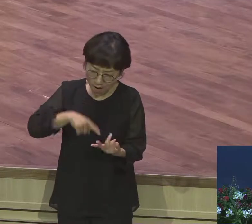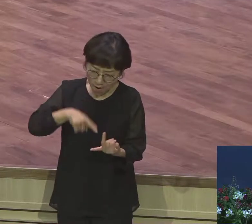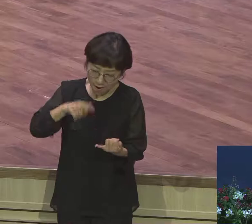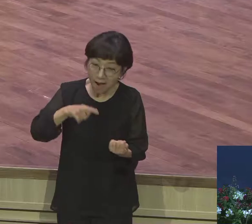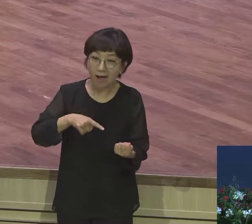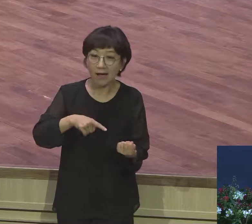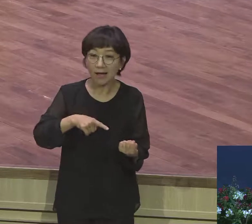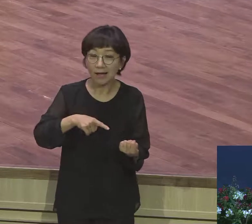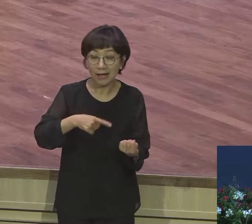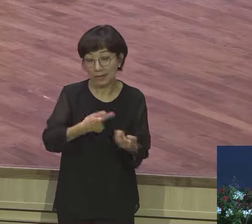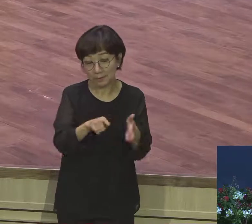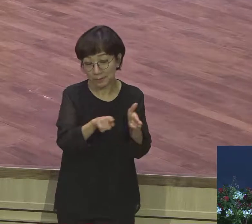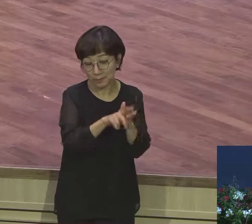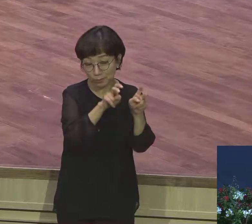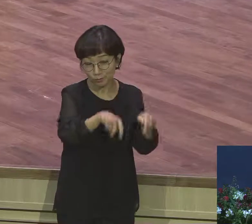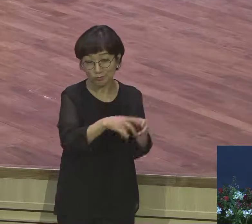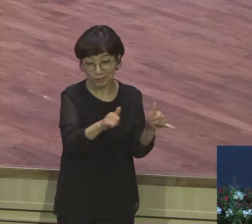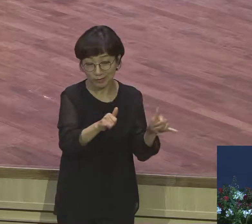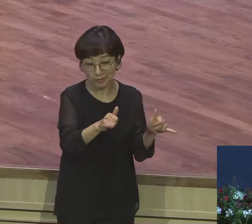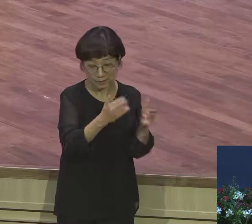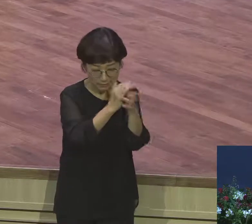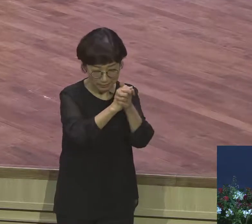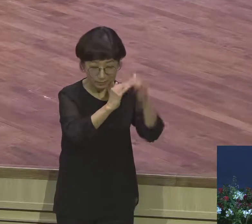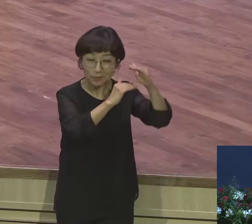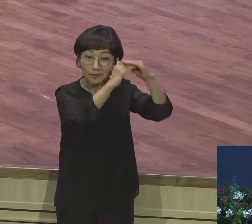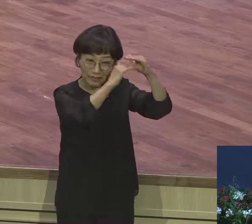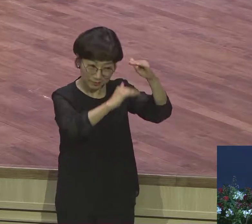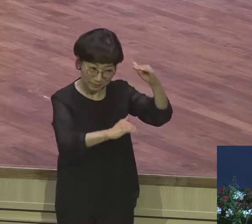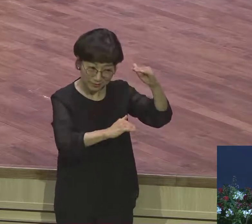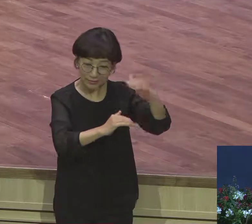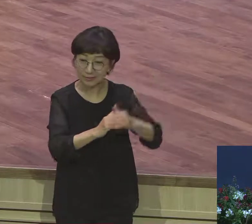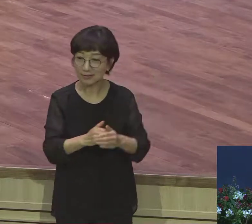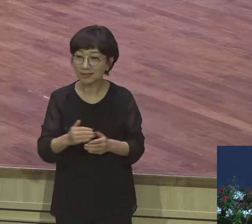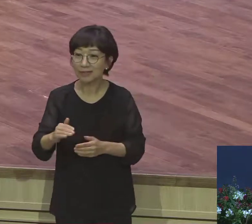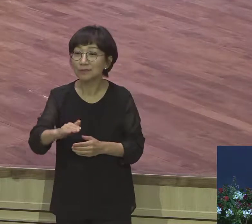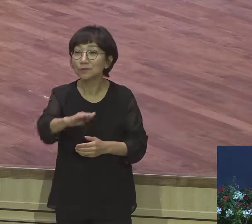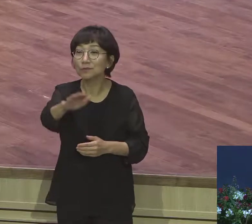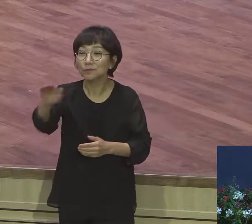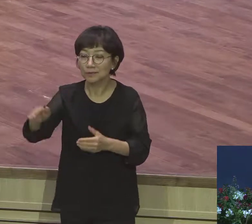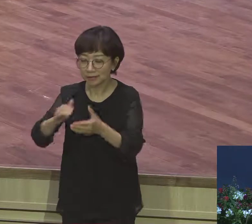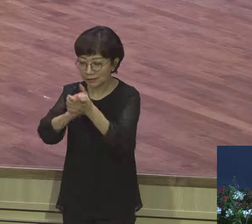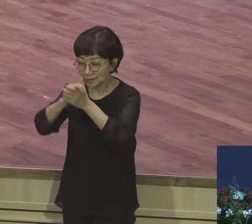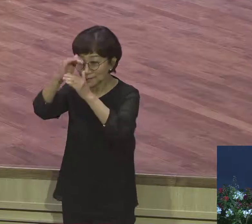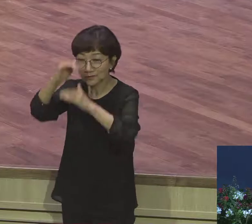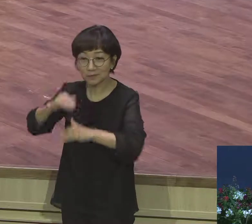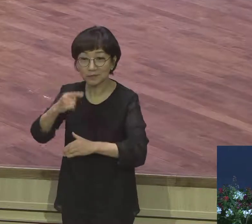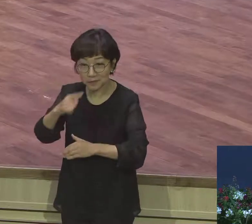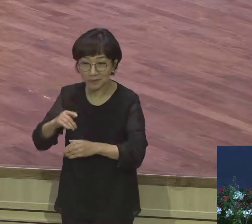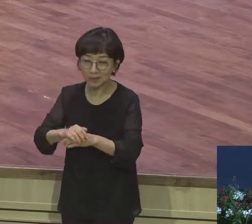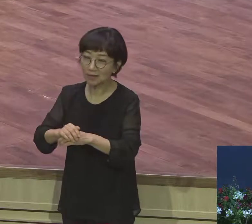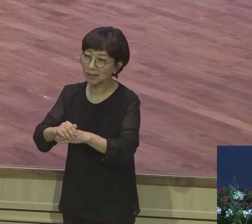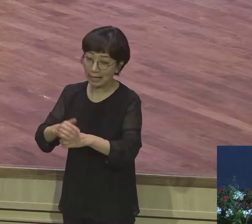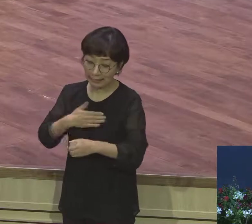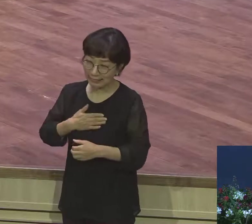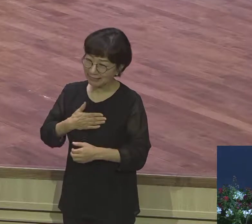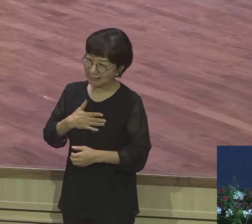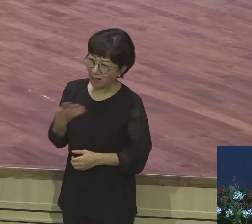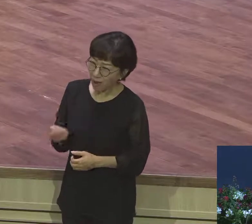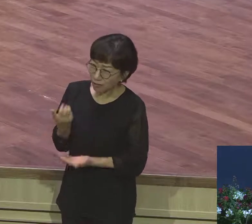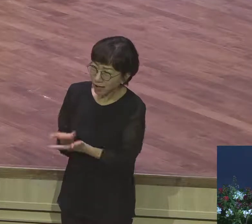구하는 거예요 우리는 무슨 기도요 하나님의 뜻과 교육을 구하는 기도요 이 사건 문제 통해서 하나님 뜻과